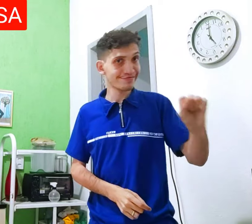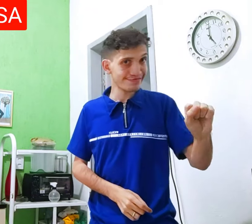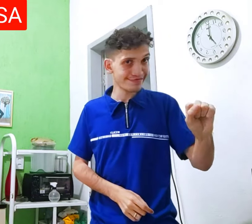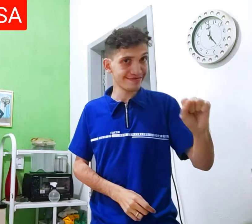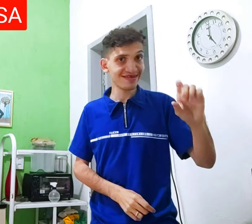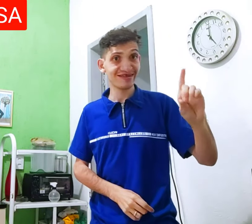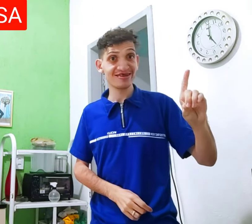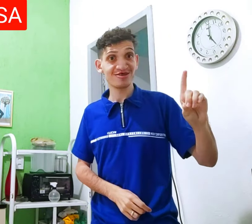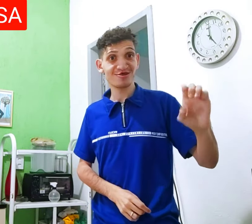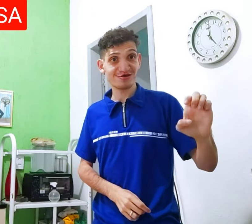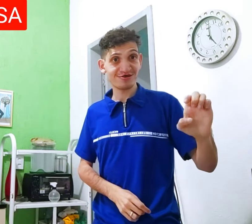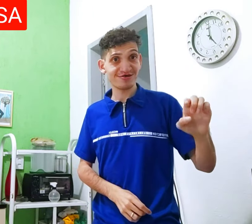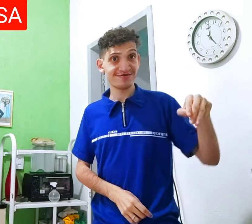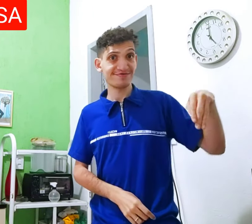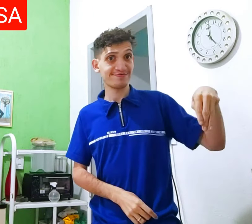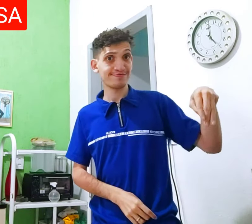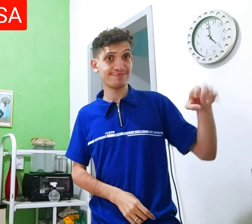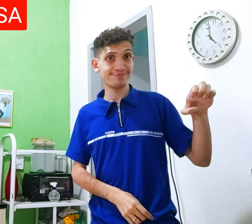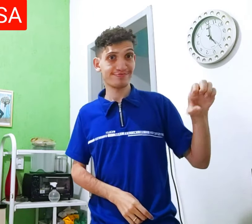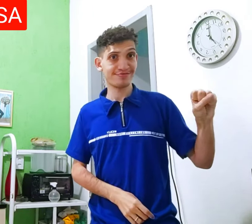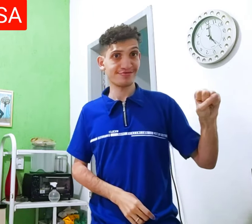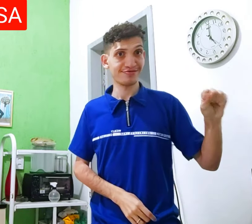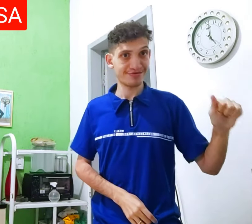enesquimiza.